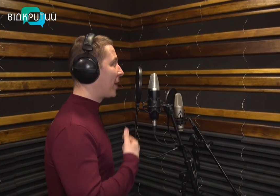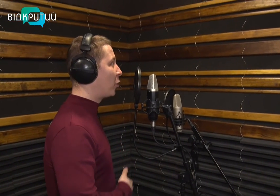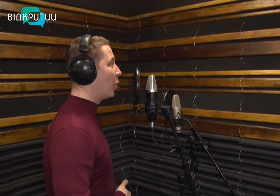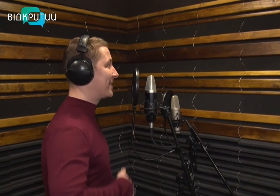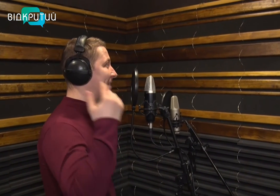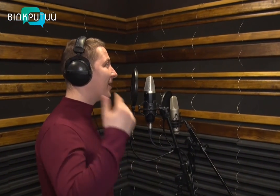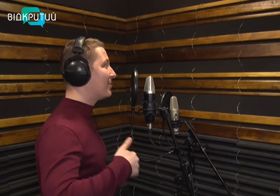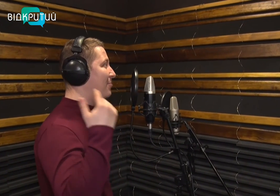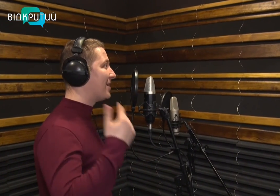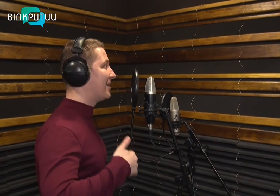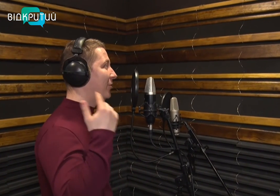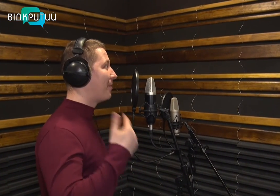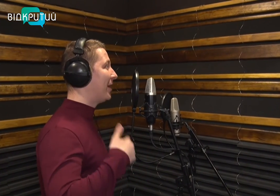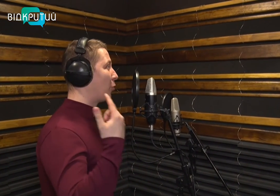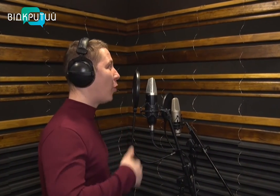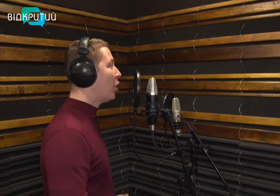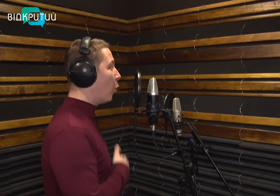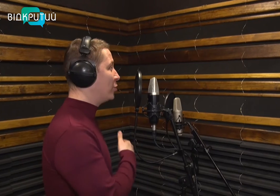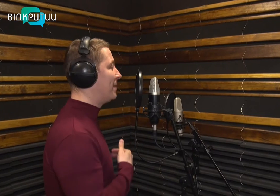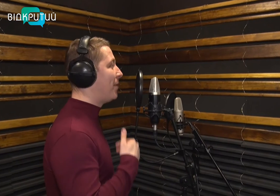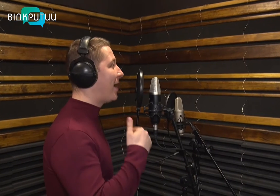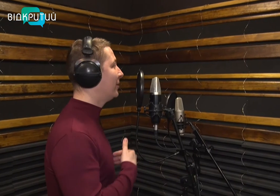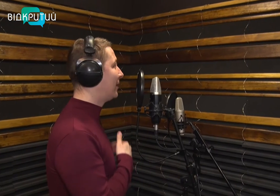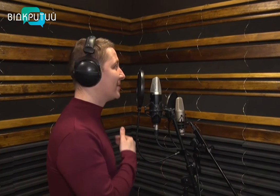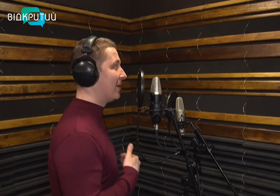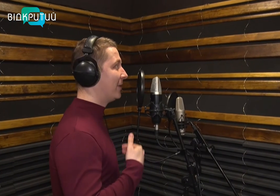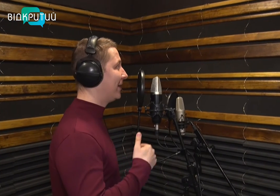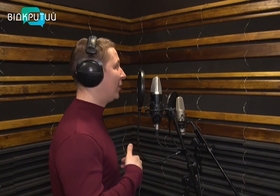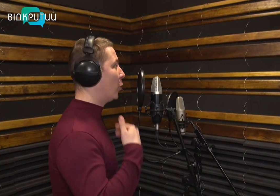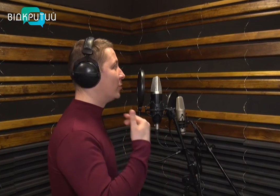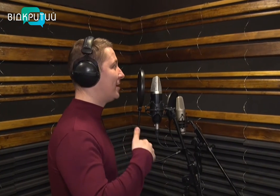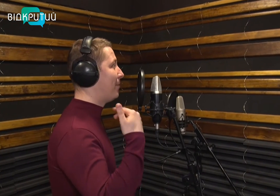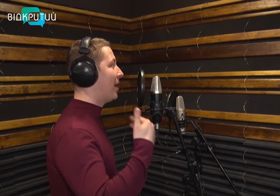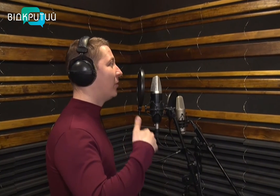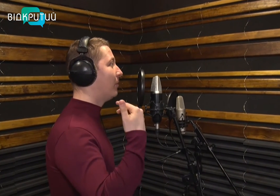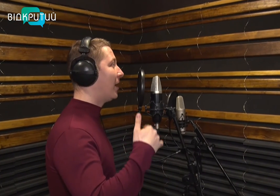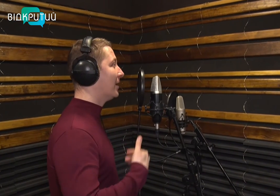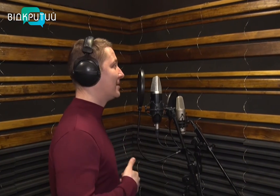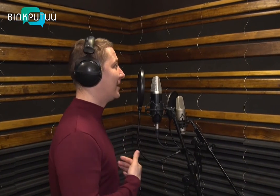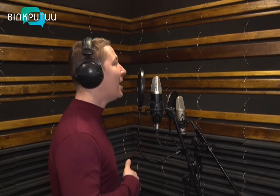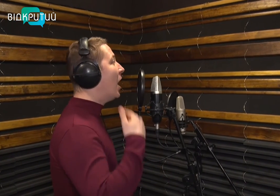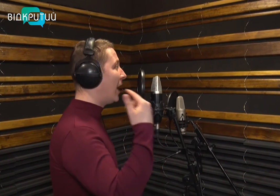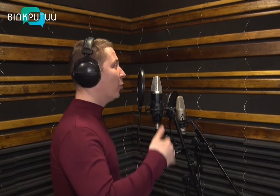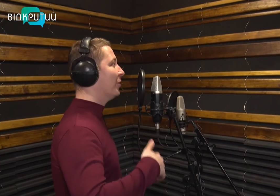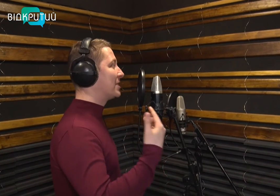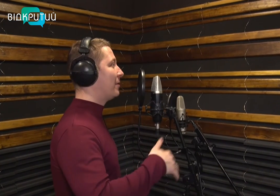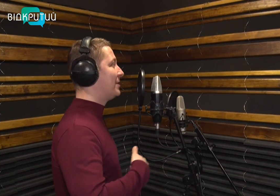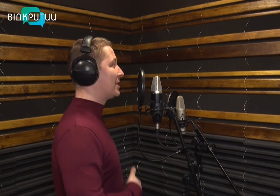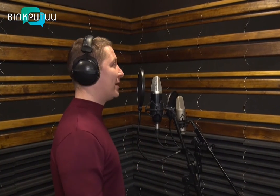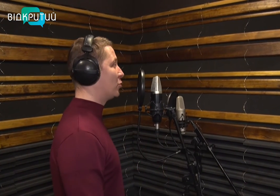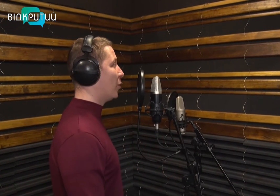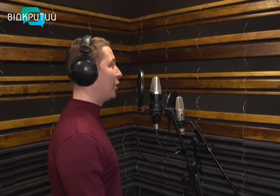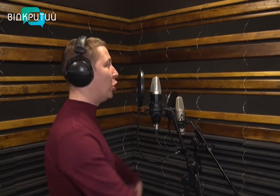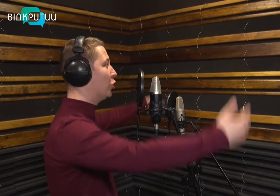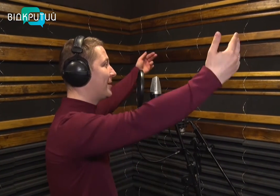бронь проходит салом змазаний патрон. У себе ви там солдати, у себе ви молодці. А у нас ви